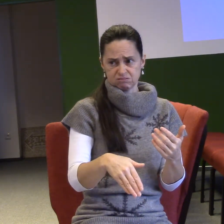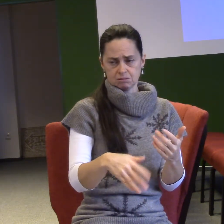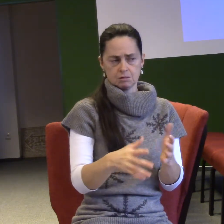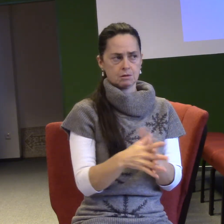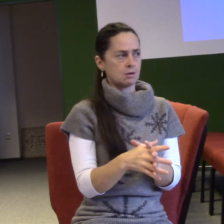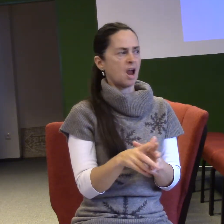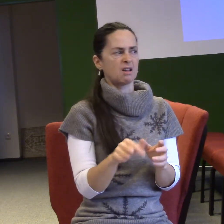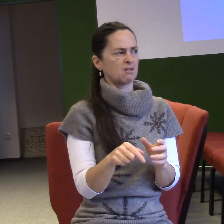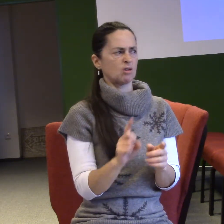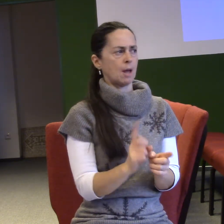Anděli.